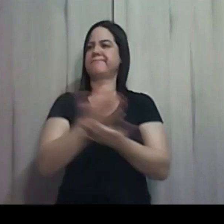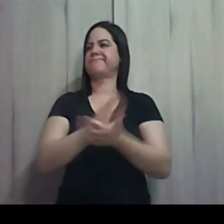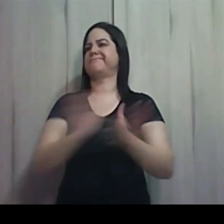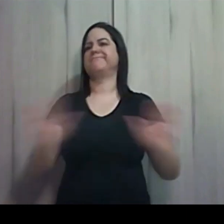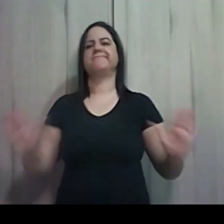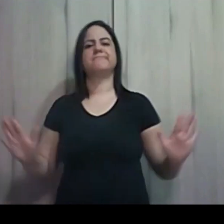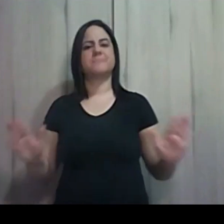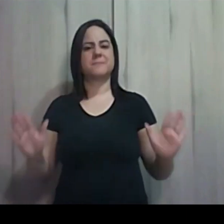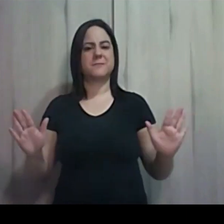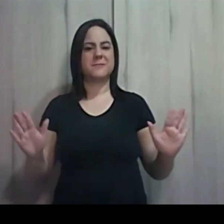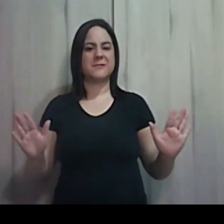caiu meu celular.